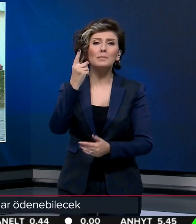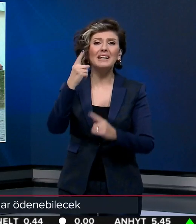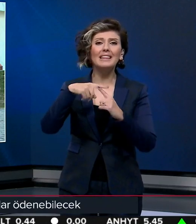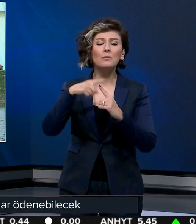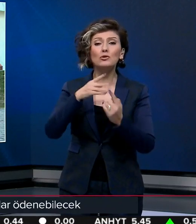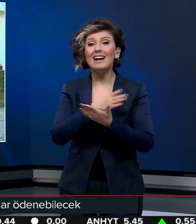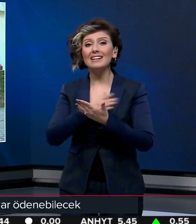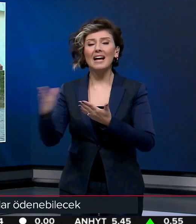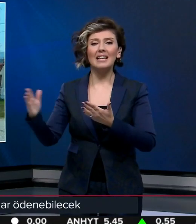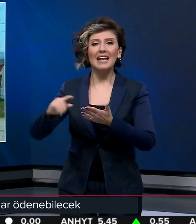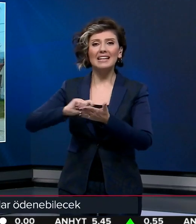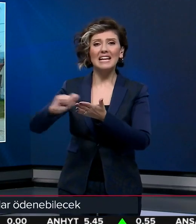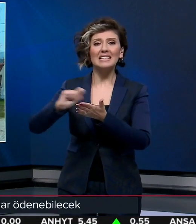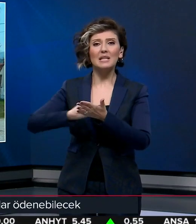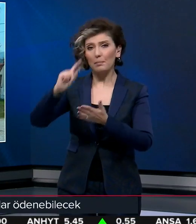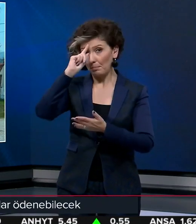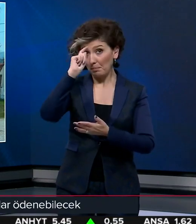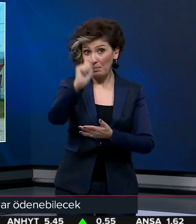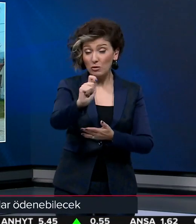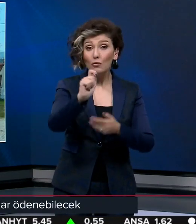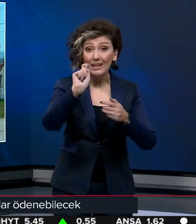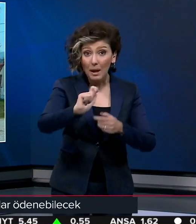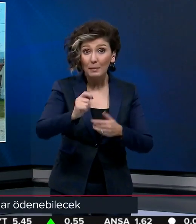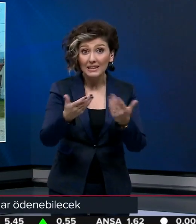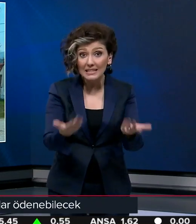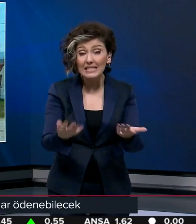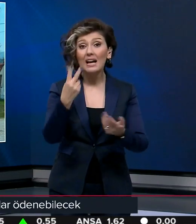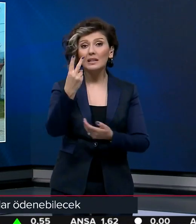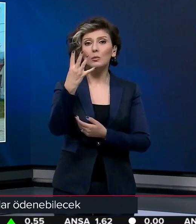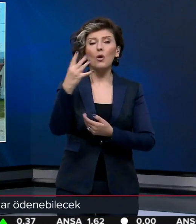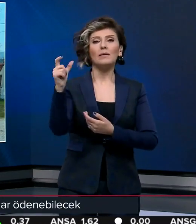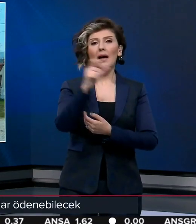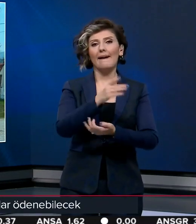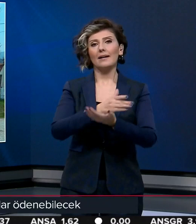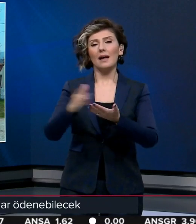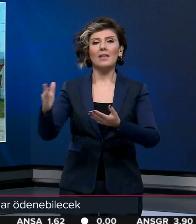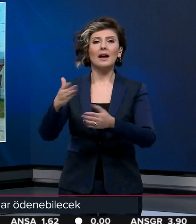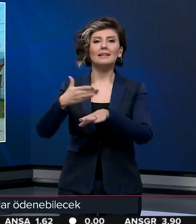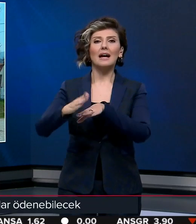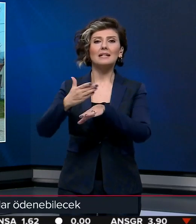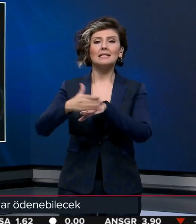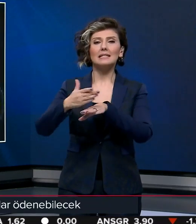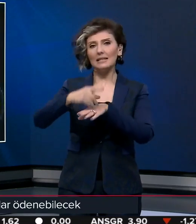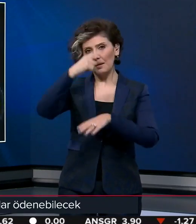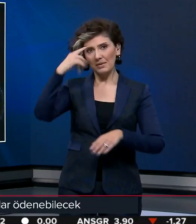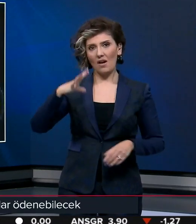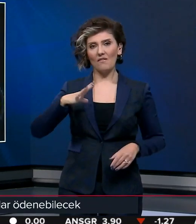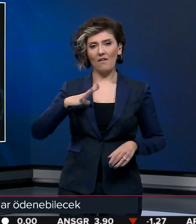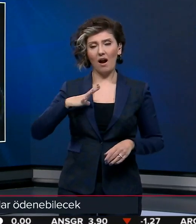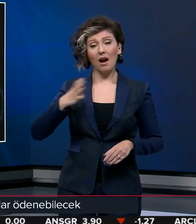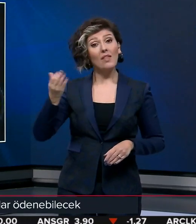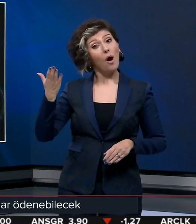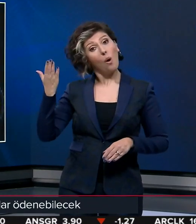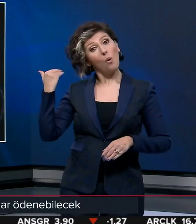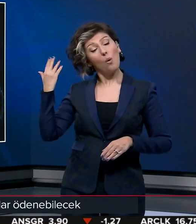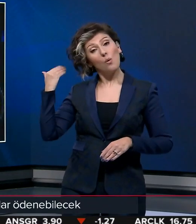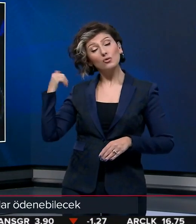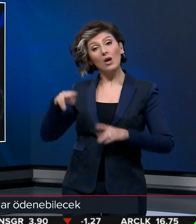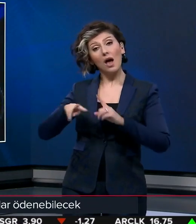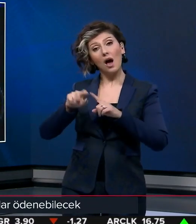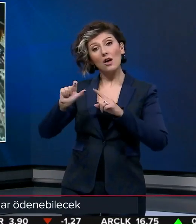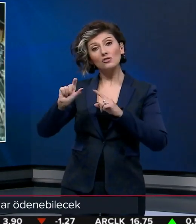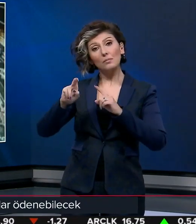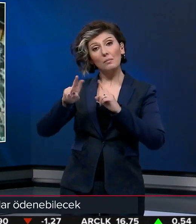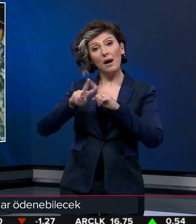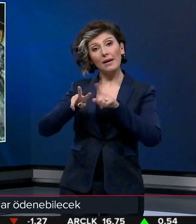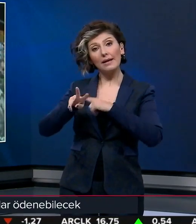Temmuz'a kadar yazılı başvuru yapılması halinde 24 aya kadar taksit imkanı getirildi. Daha önce de